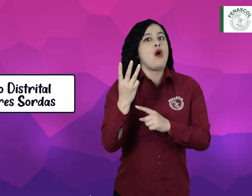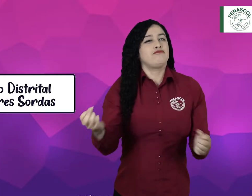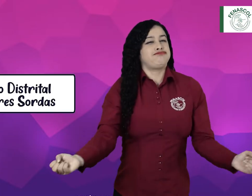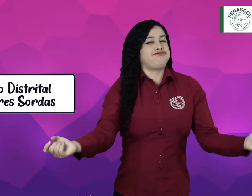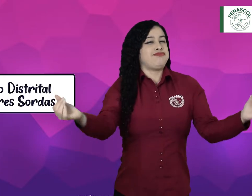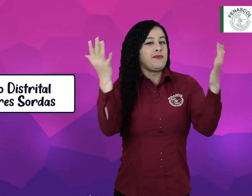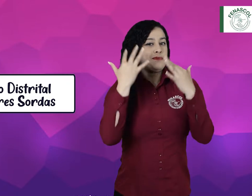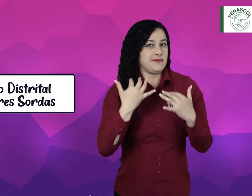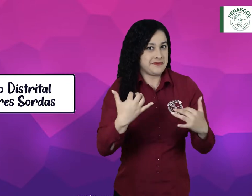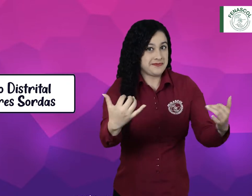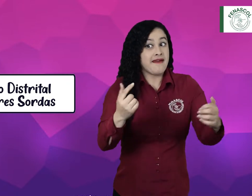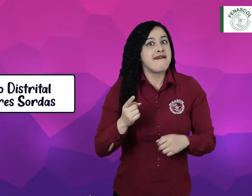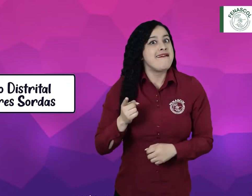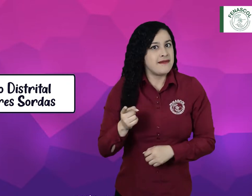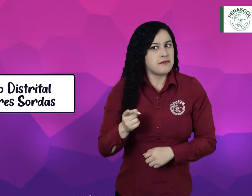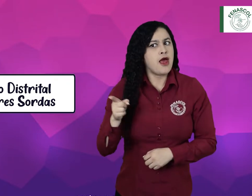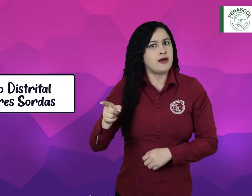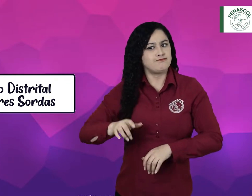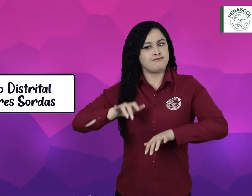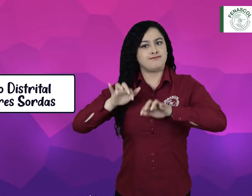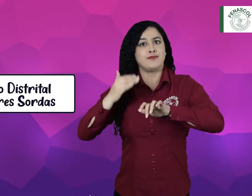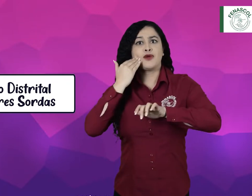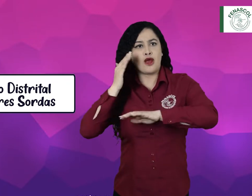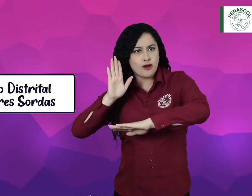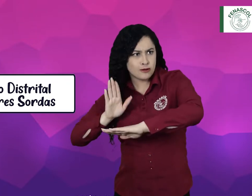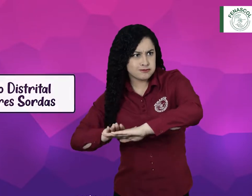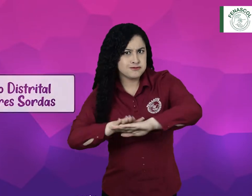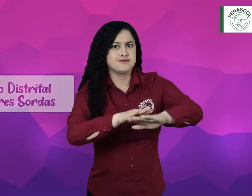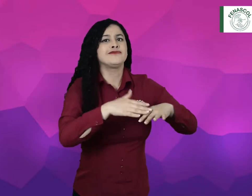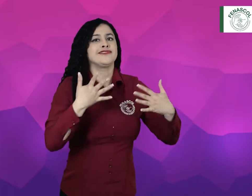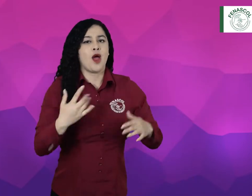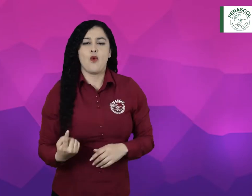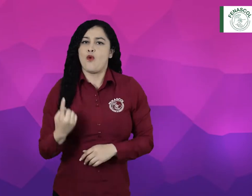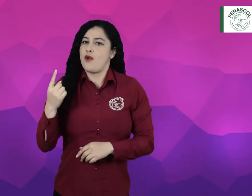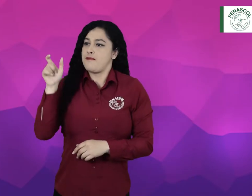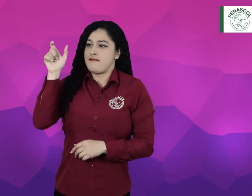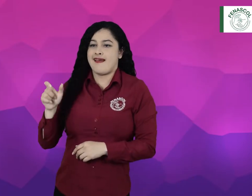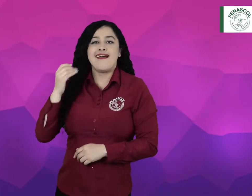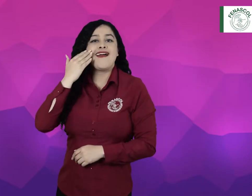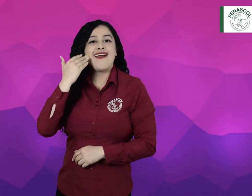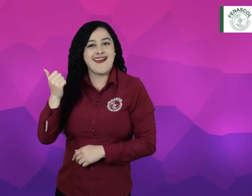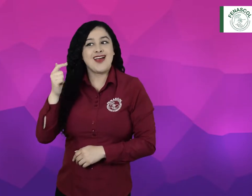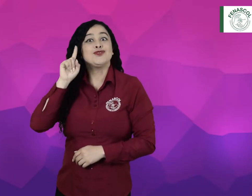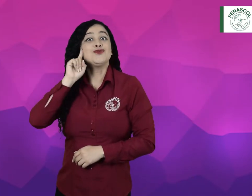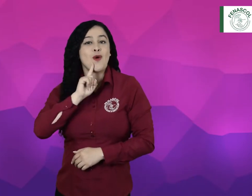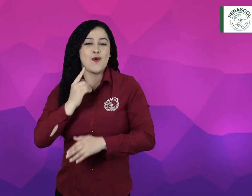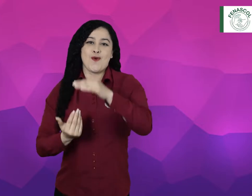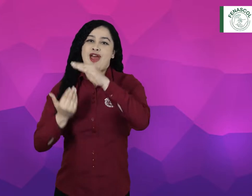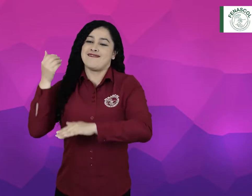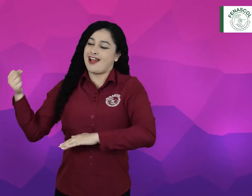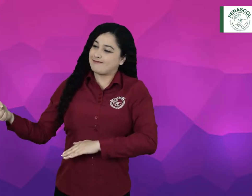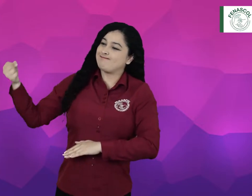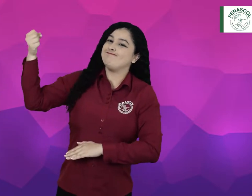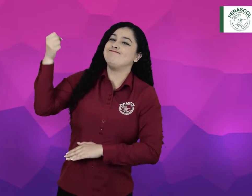En este espacio, la Secretaría anunció la integración de una mujer sorda a su equipo de trabajo.